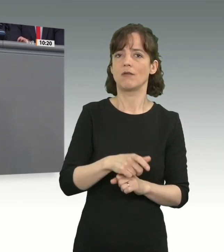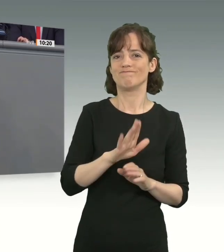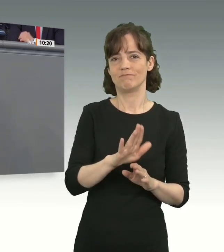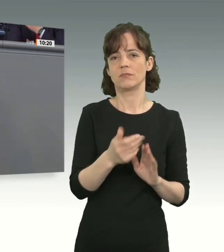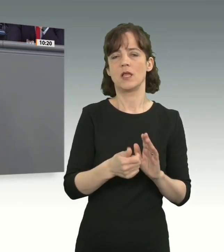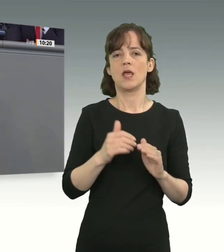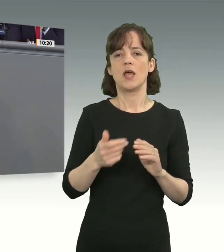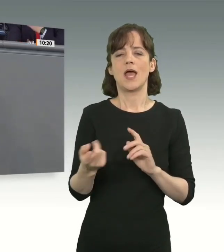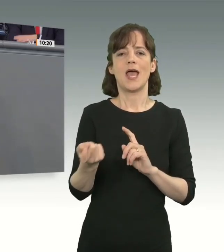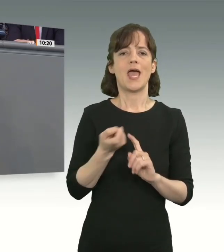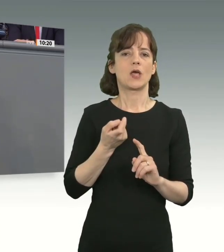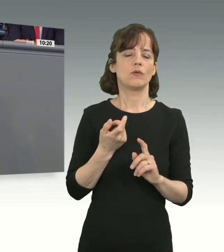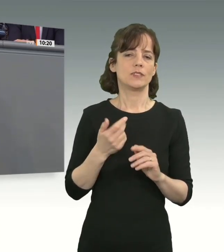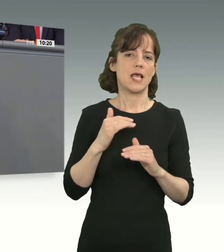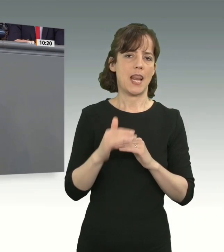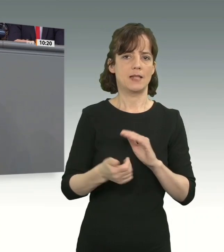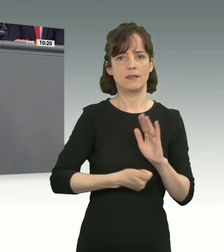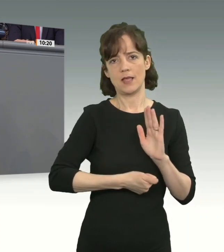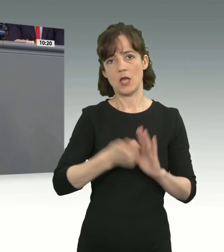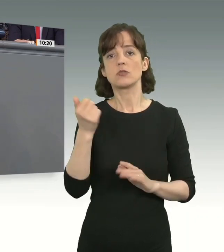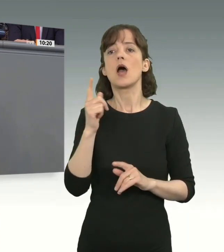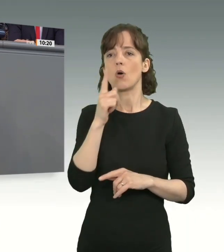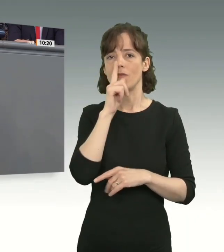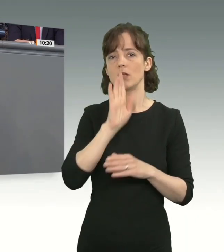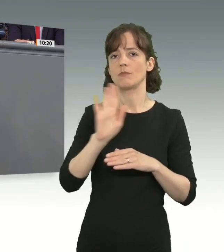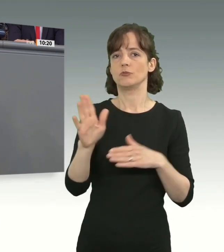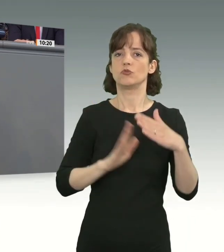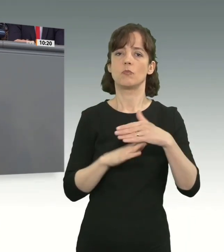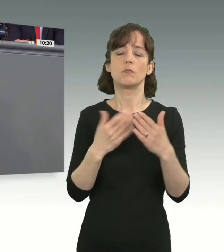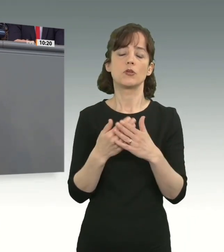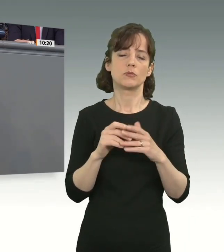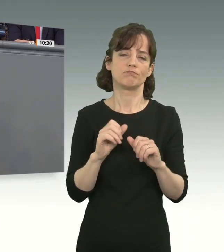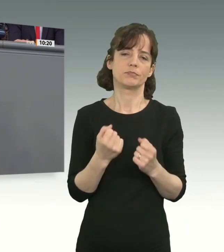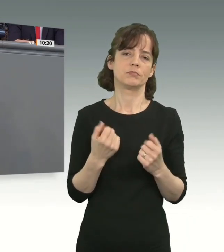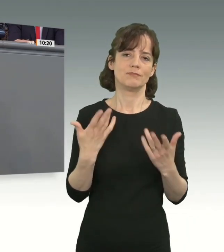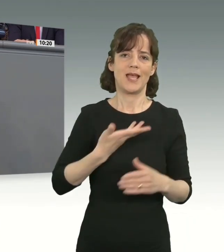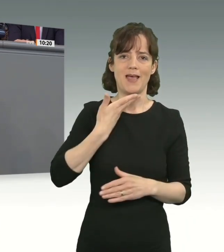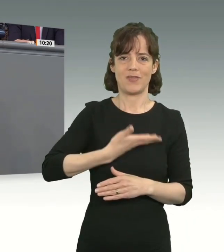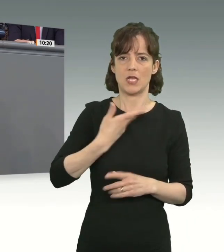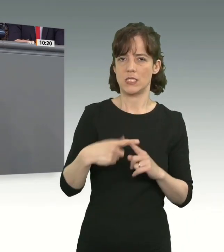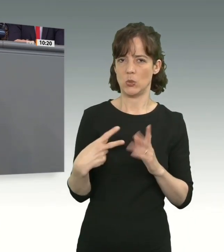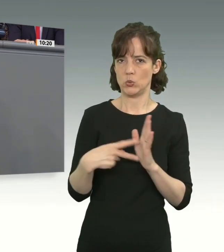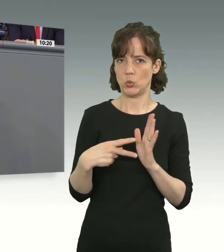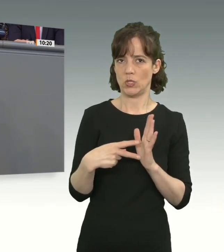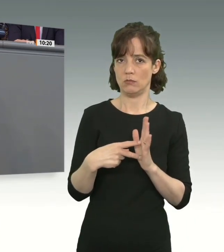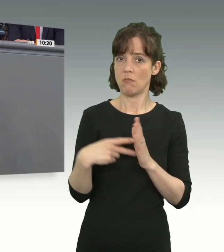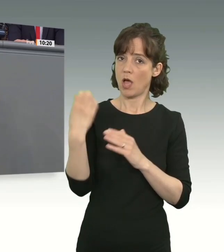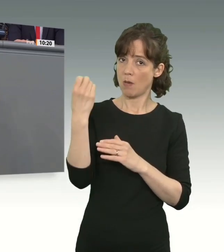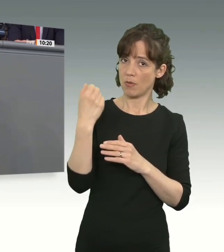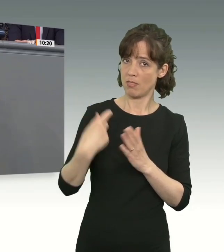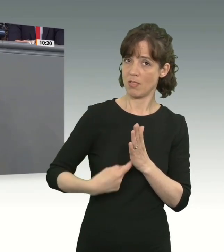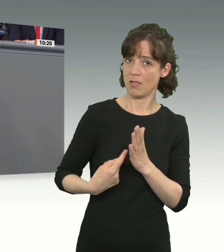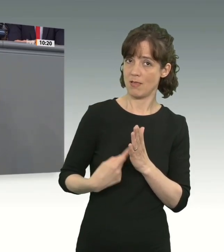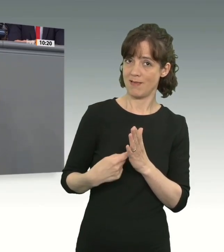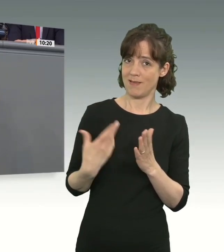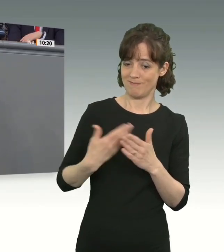wenn dort ein Abschiebestopp besteht, also Afghanistan und Syrien insbesondere. Alles Forderungen, liebe Kolleginnen und Kollegen der Ampel, die wir in